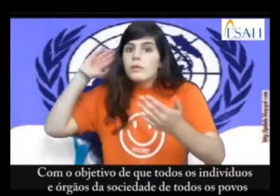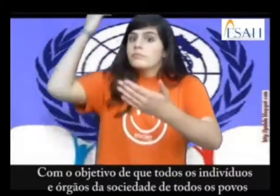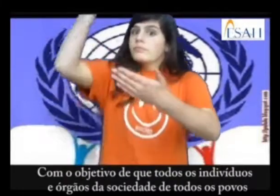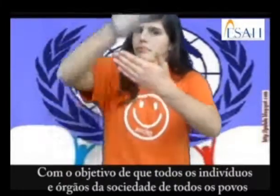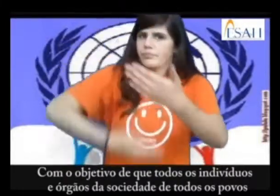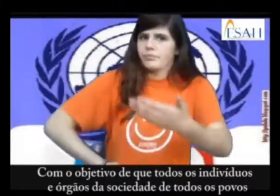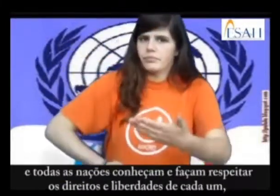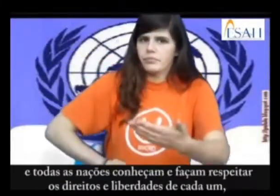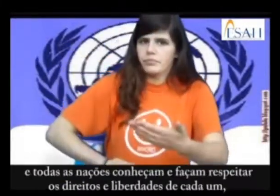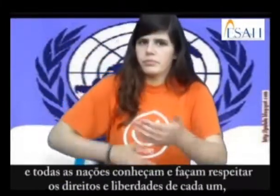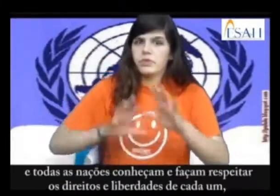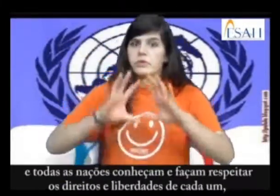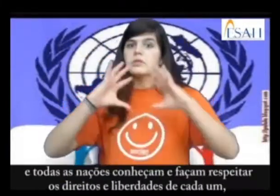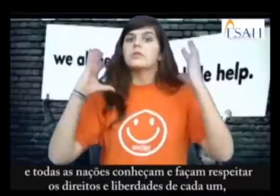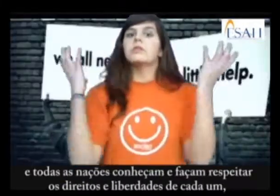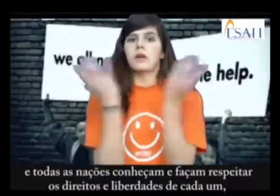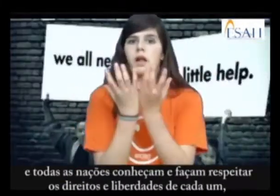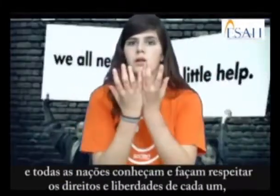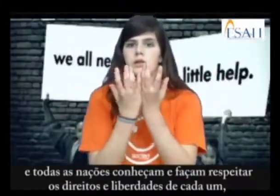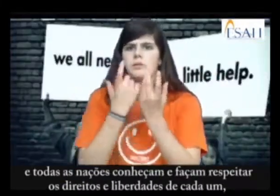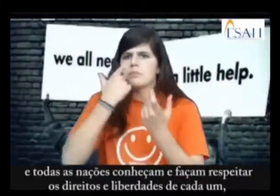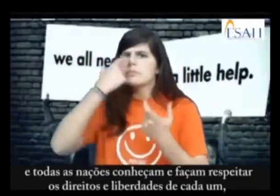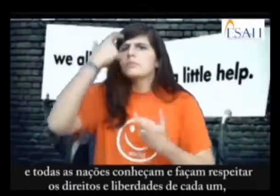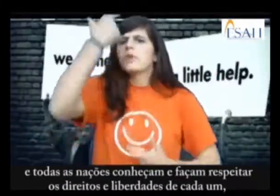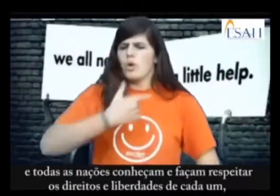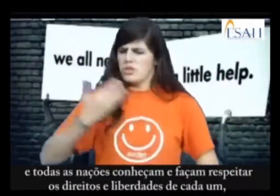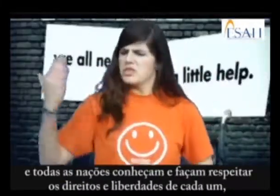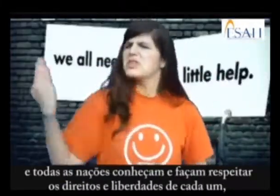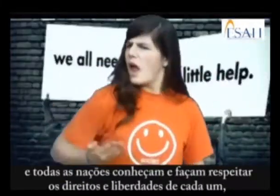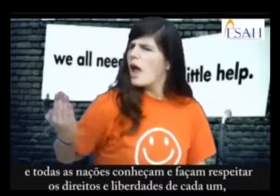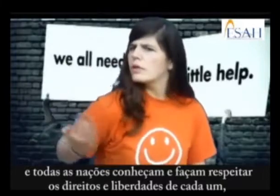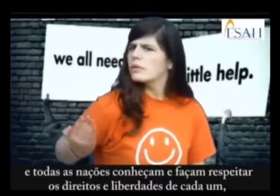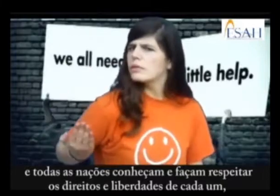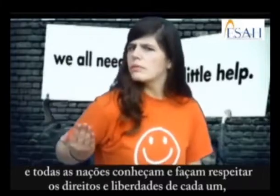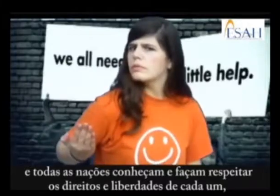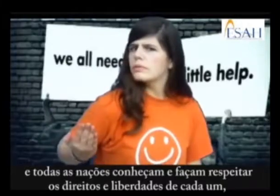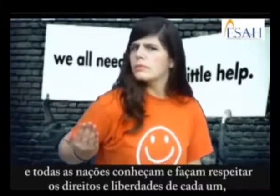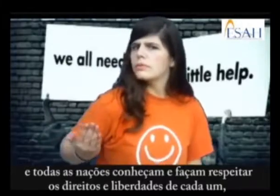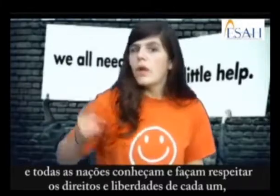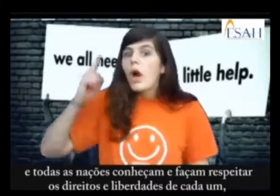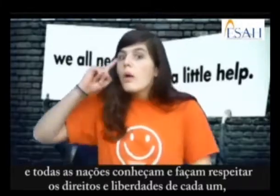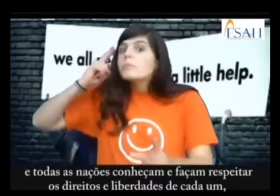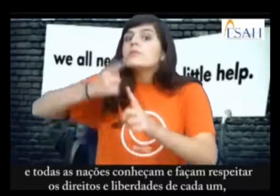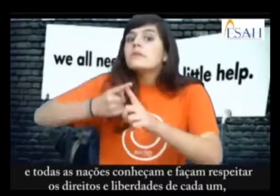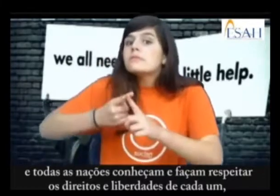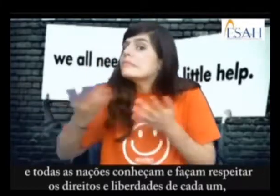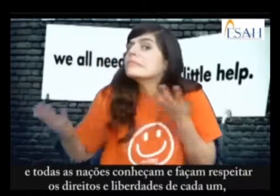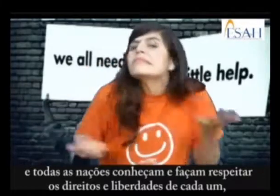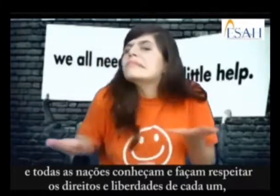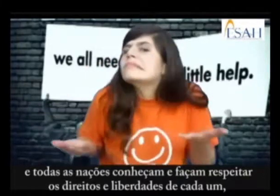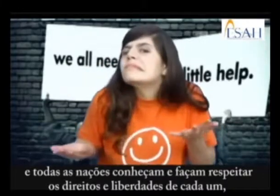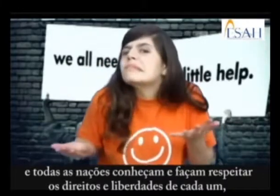conheçam e façam respeitar os direitos e liberdades de cada um,